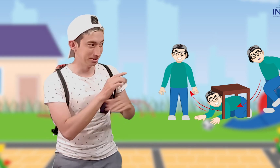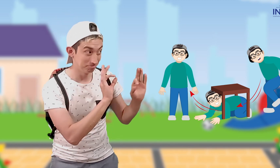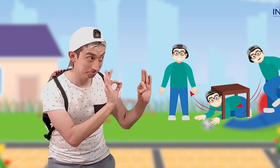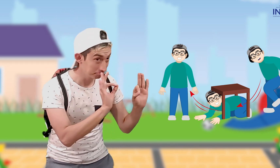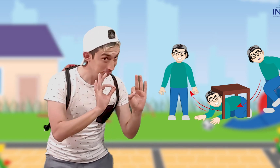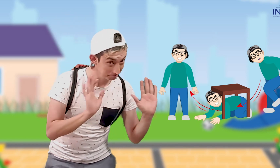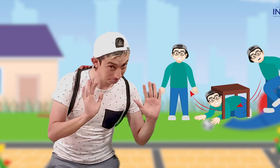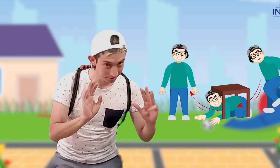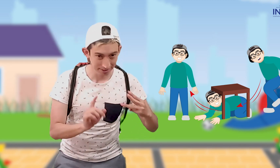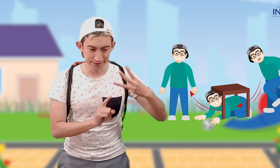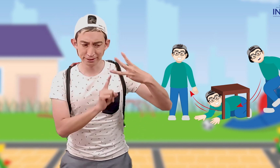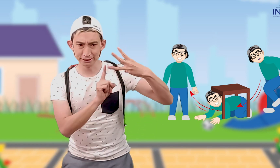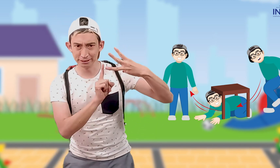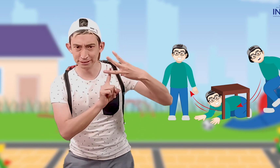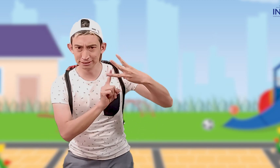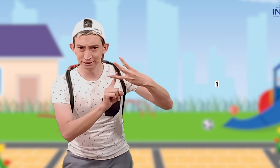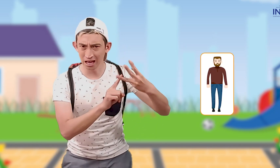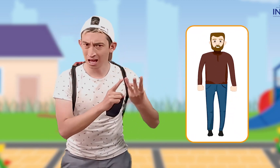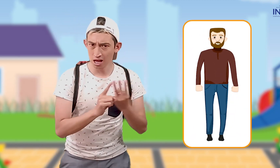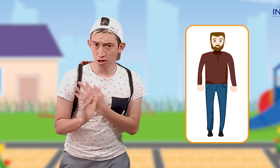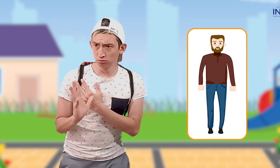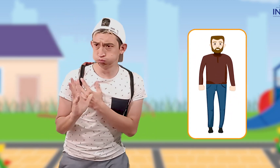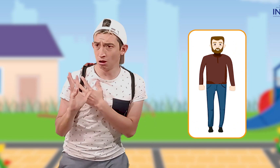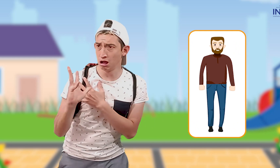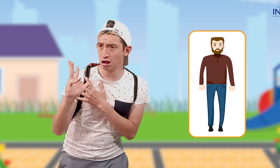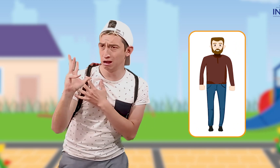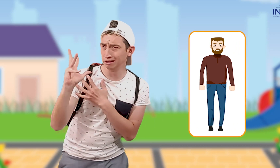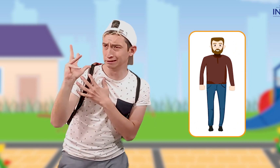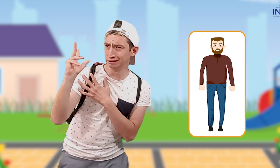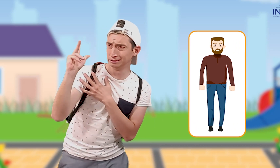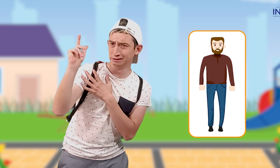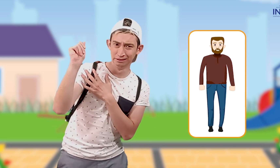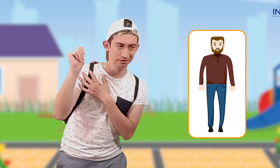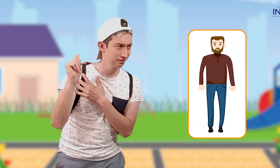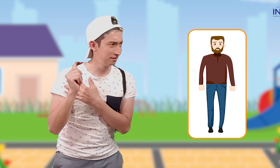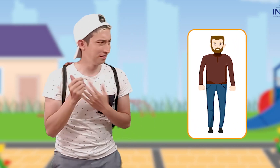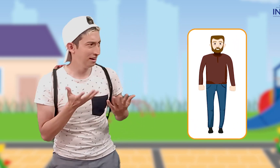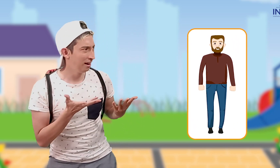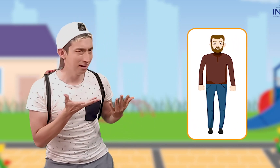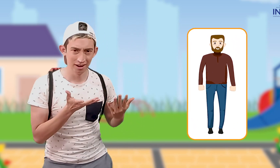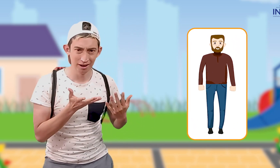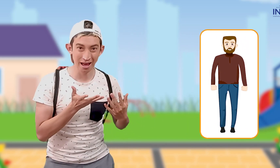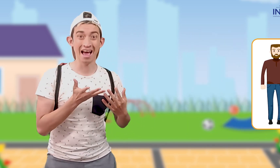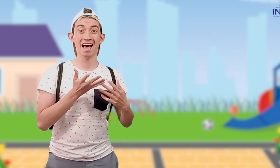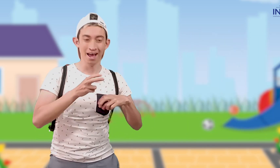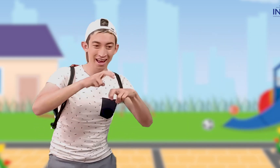¡Perfecto! La tercera seña es alto. El movimiento que